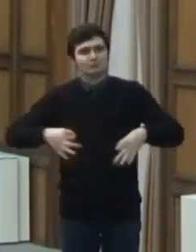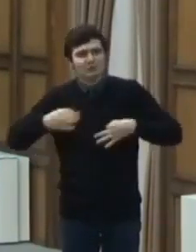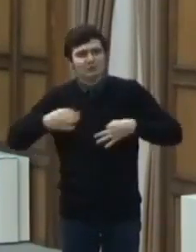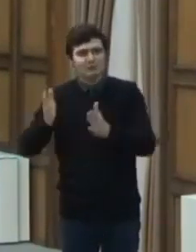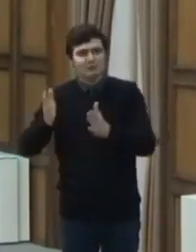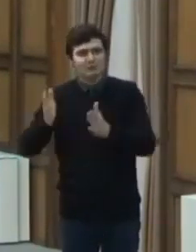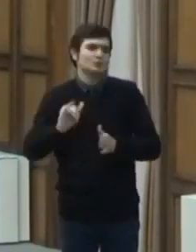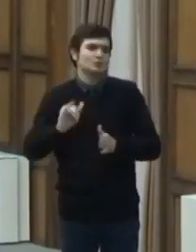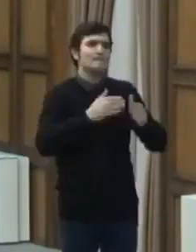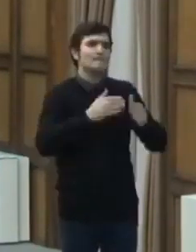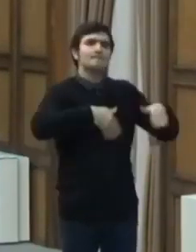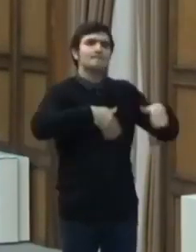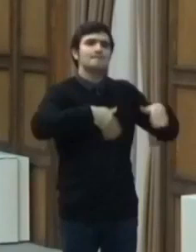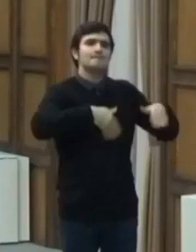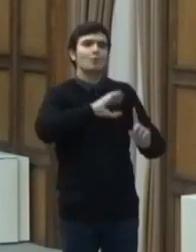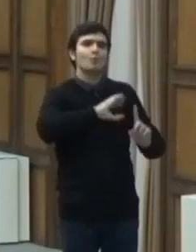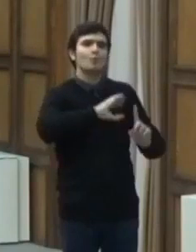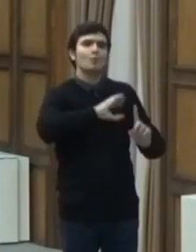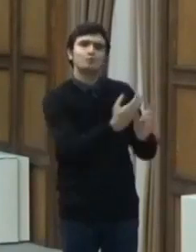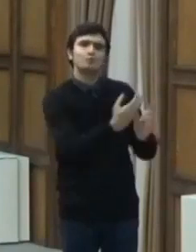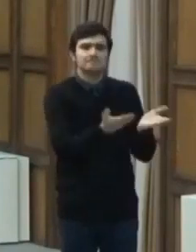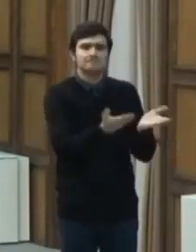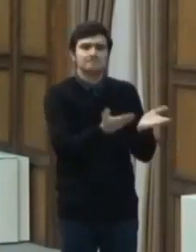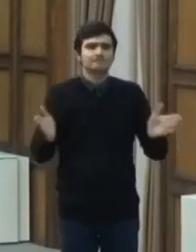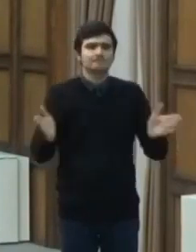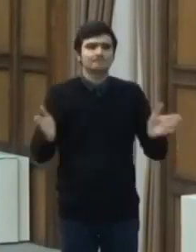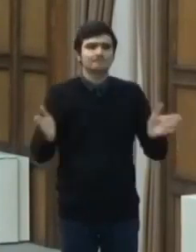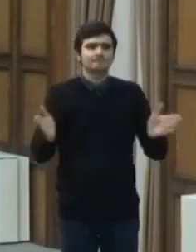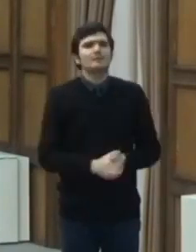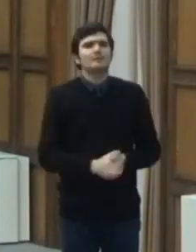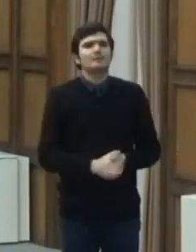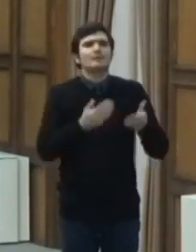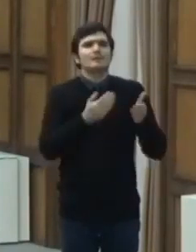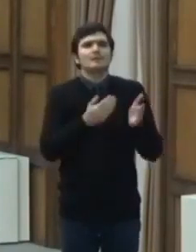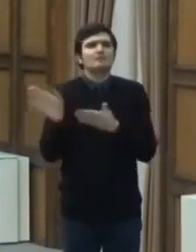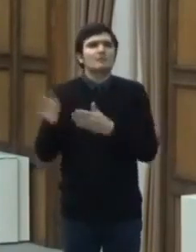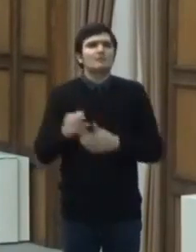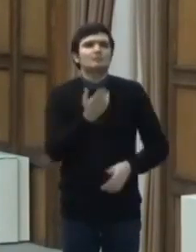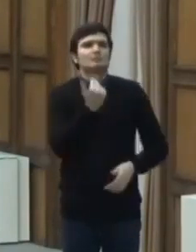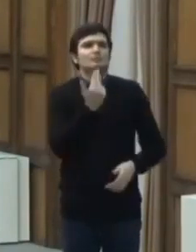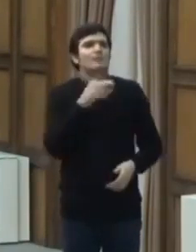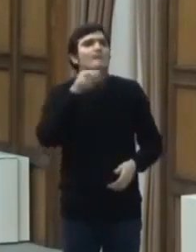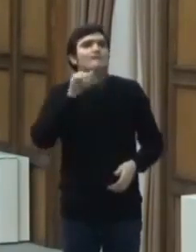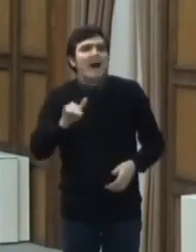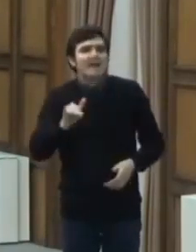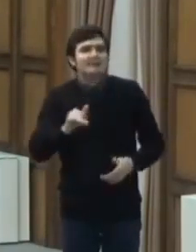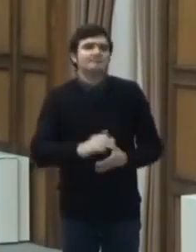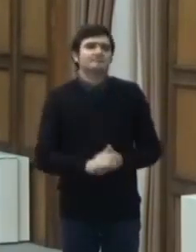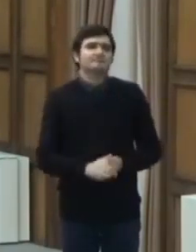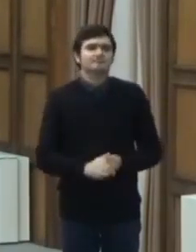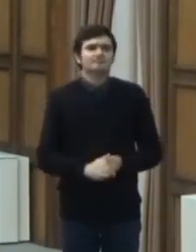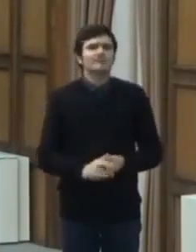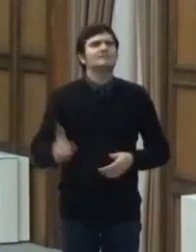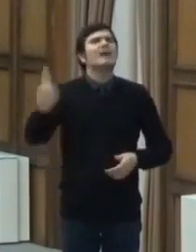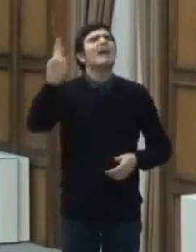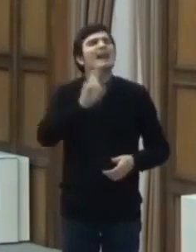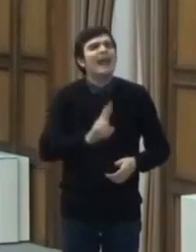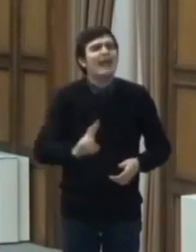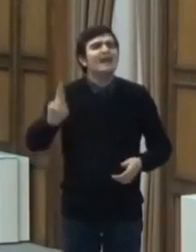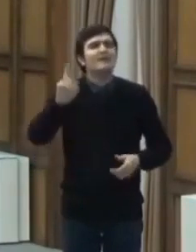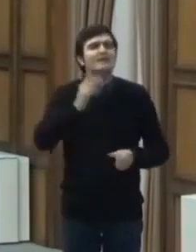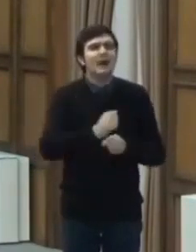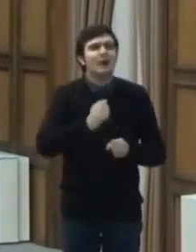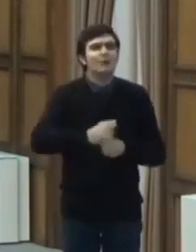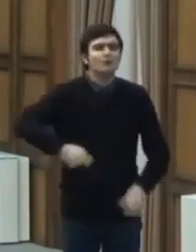cu Ministrul Culturii. Începând cu 15 mai, se reiau și slujbele